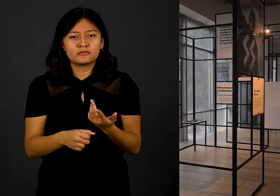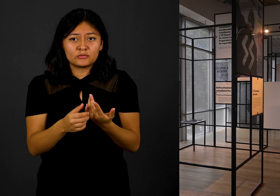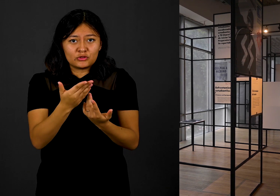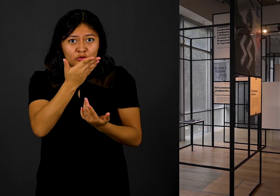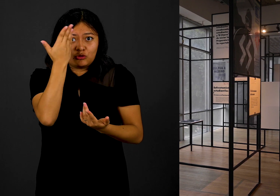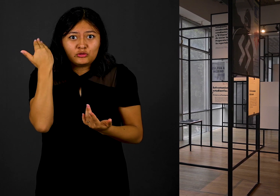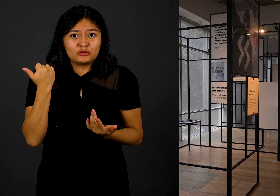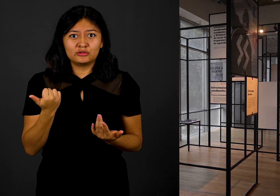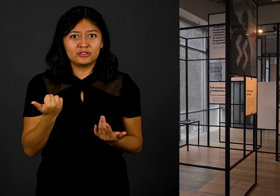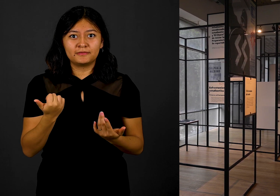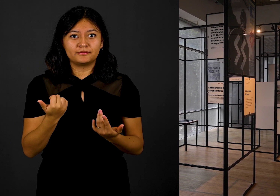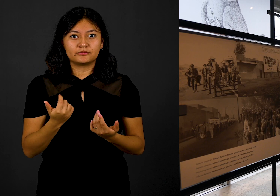nuestro presente.